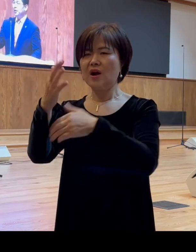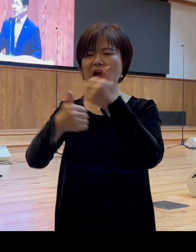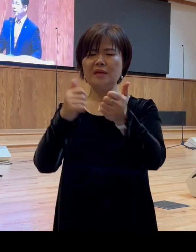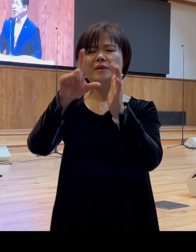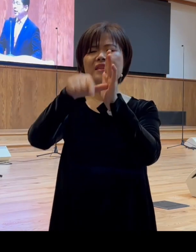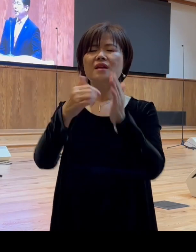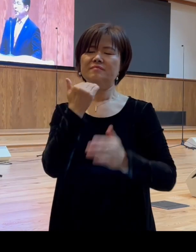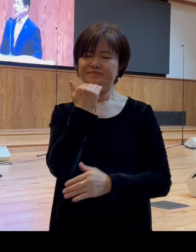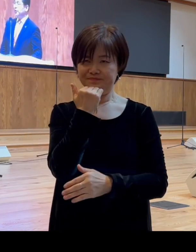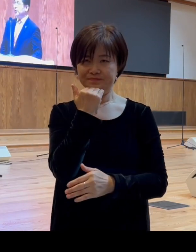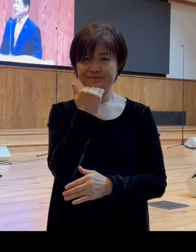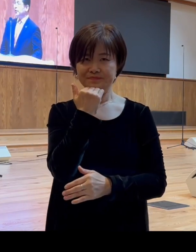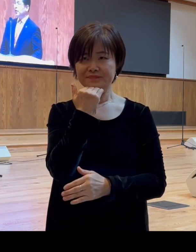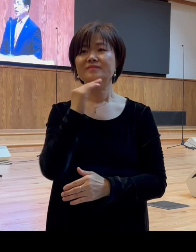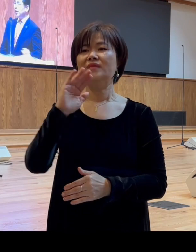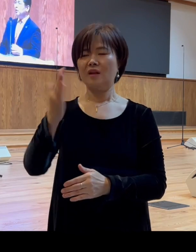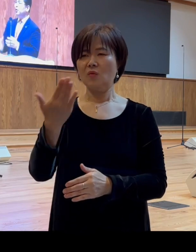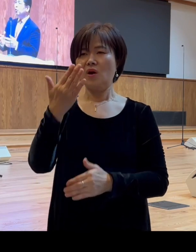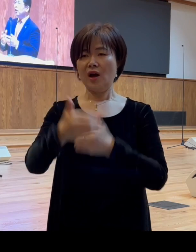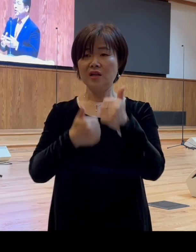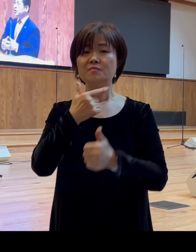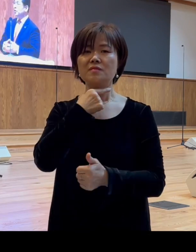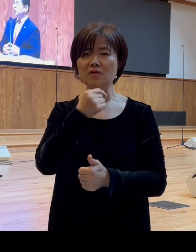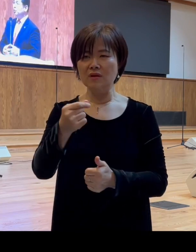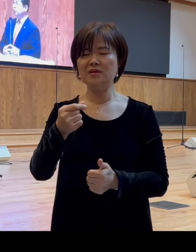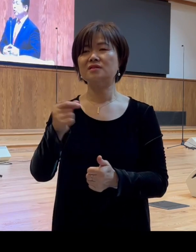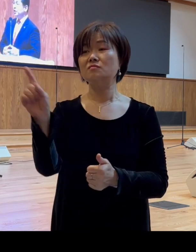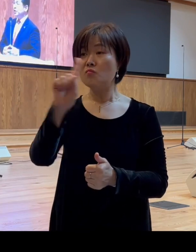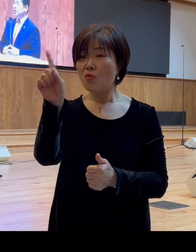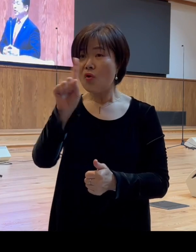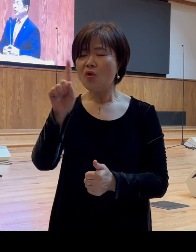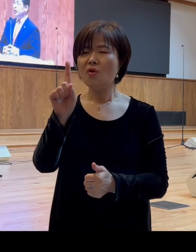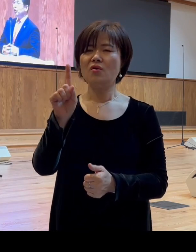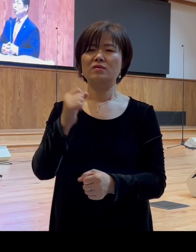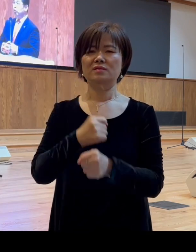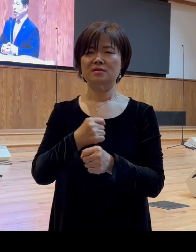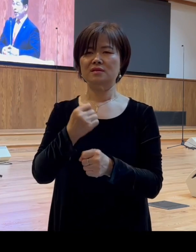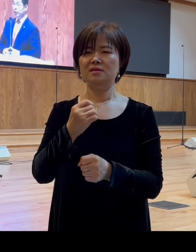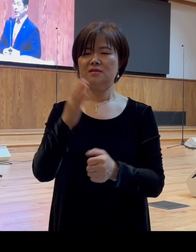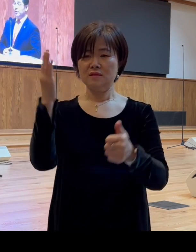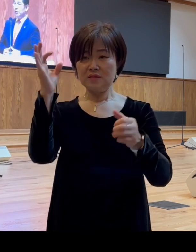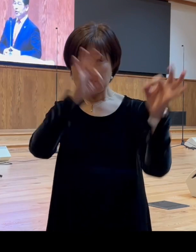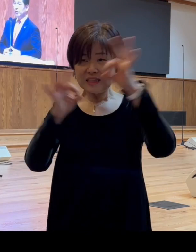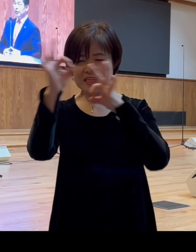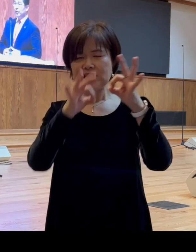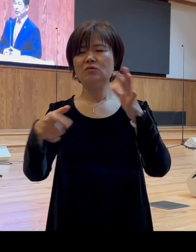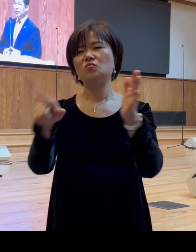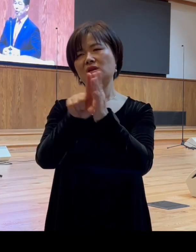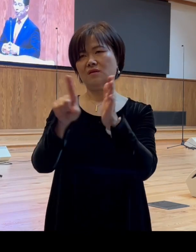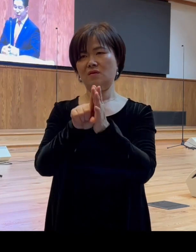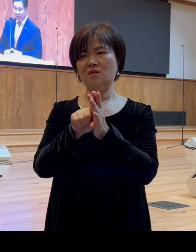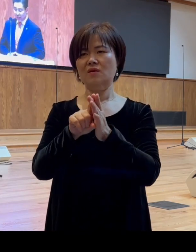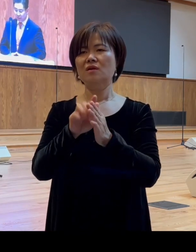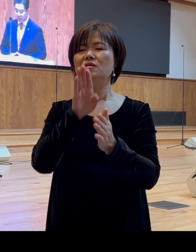기다리고 하나님이 원하시는 것이 무엇인지를 구하기 위해서 그럼 엎드려야 할 것입니다